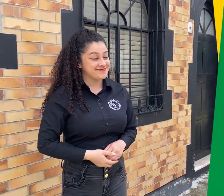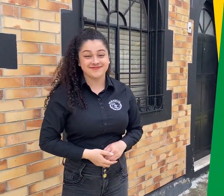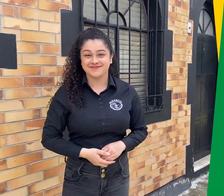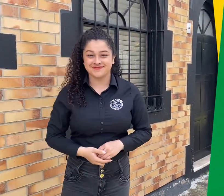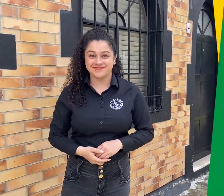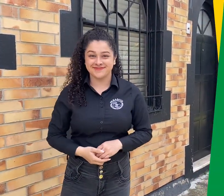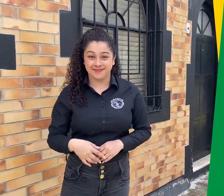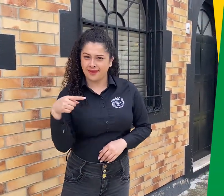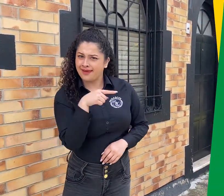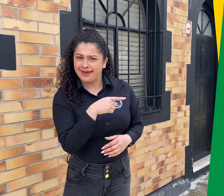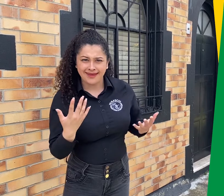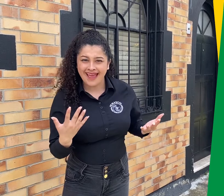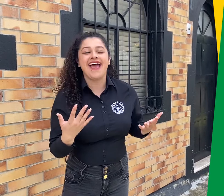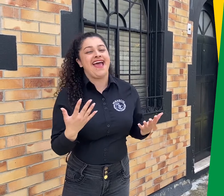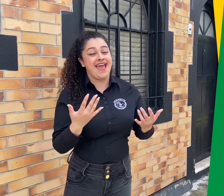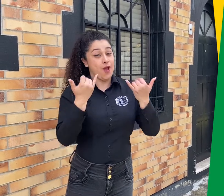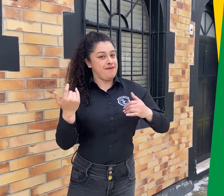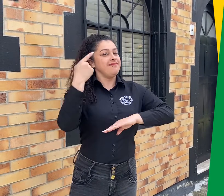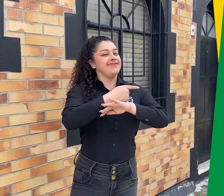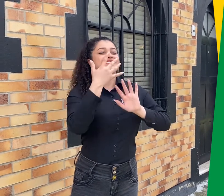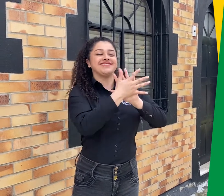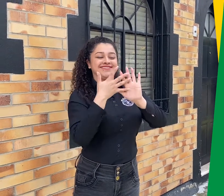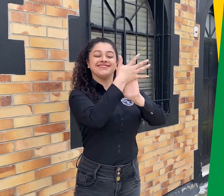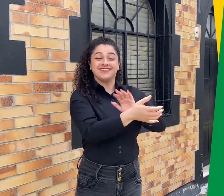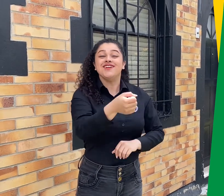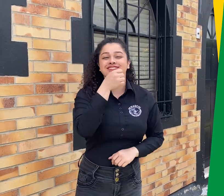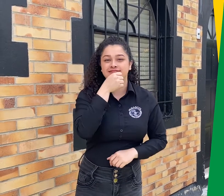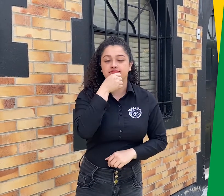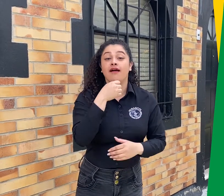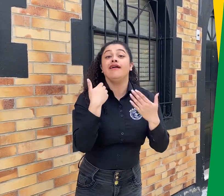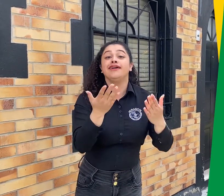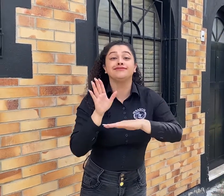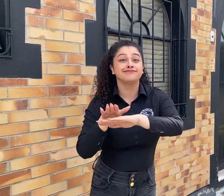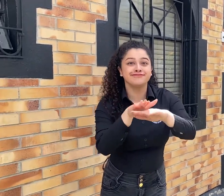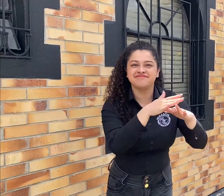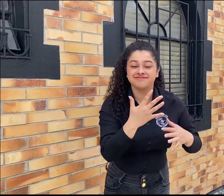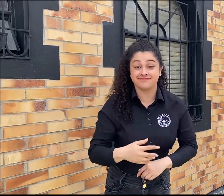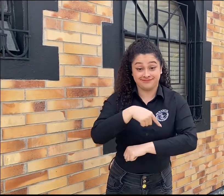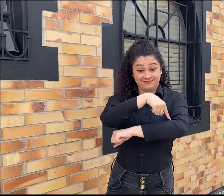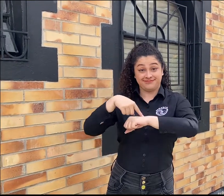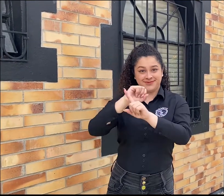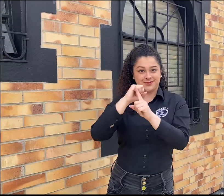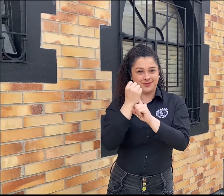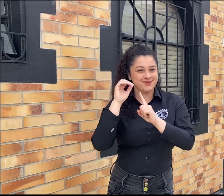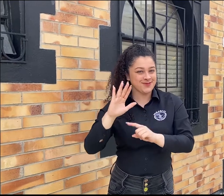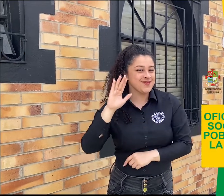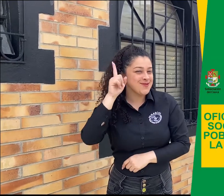Miren, además de estos invitados, hoy en NotiSignales tendremos delegados de la Oficina de Gestión Social